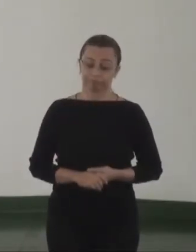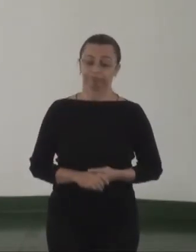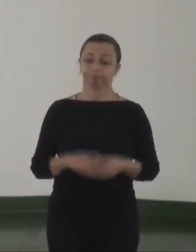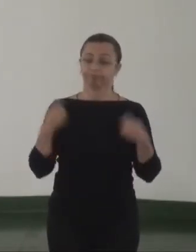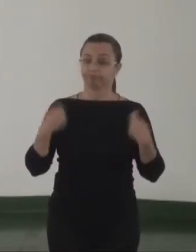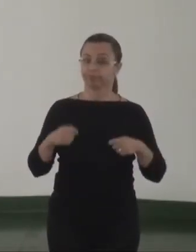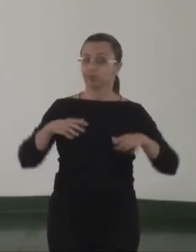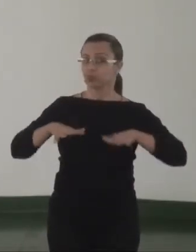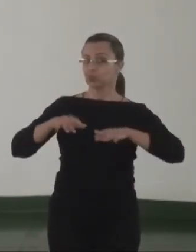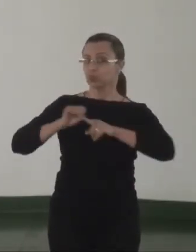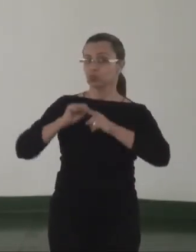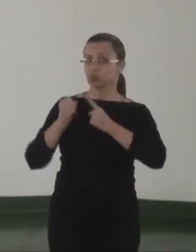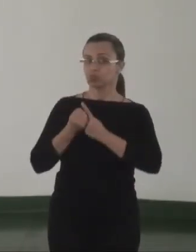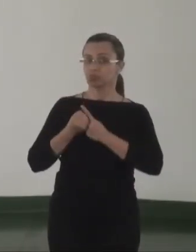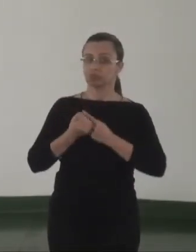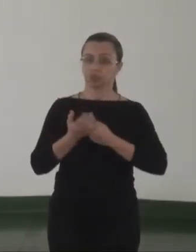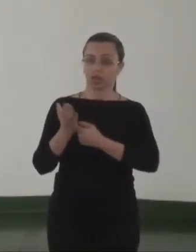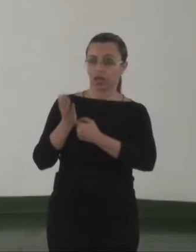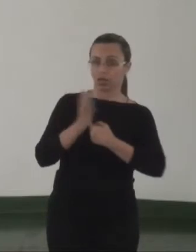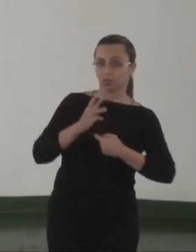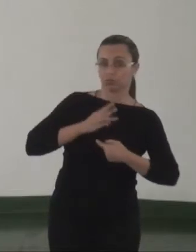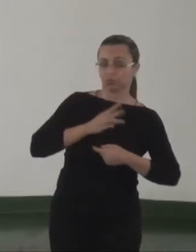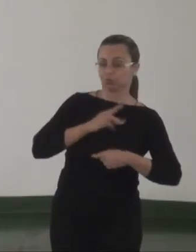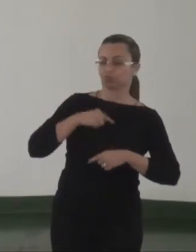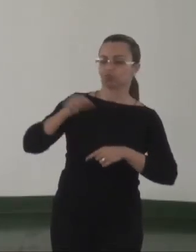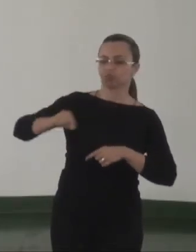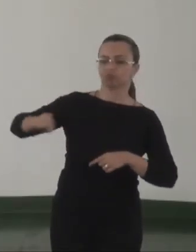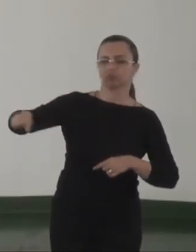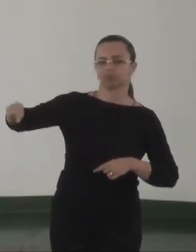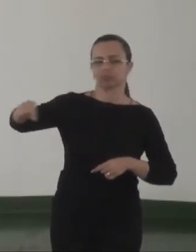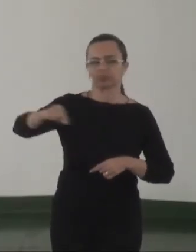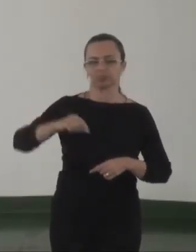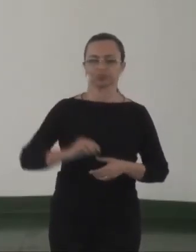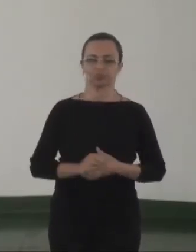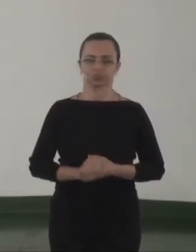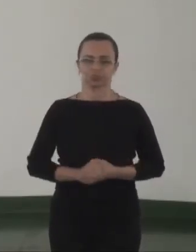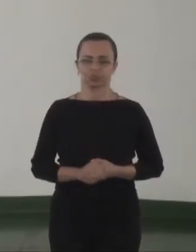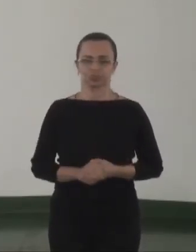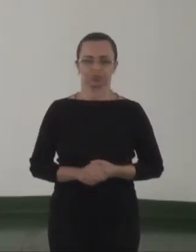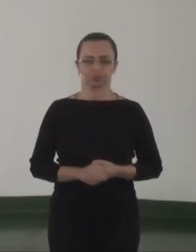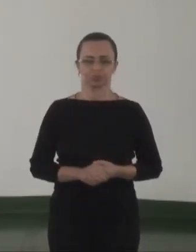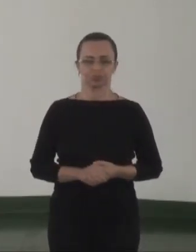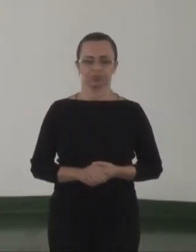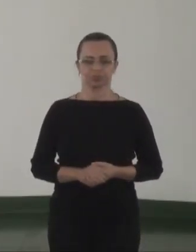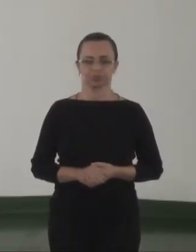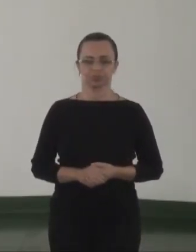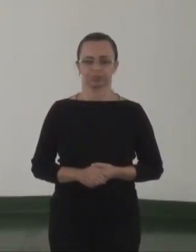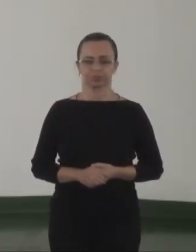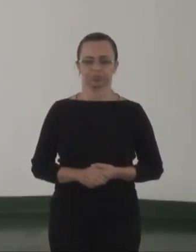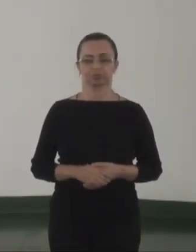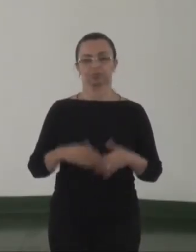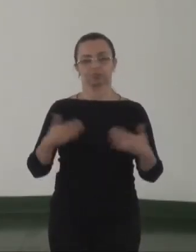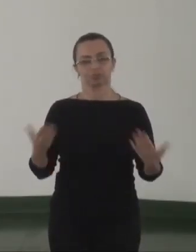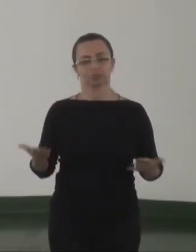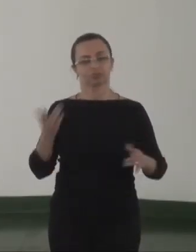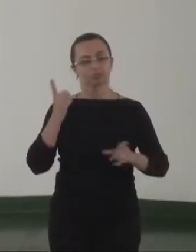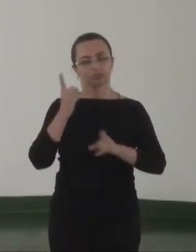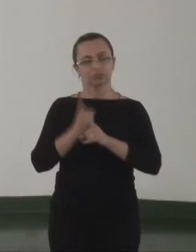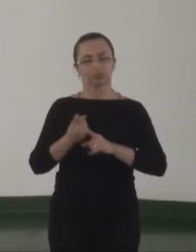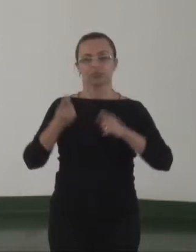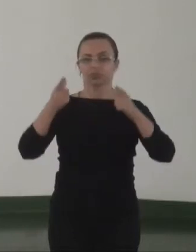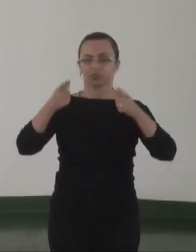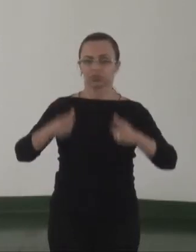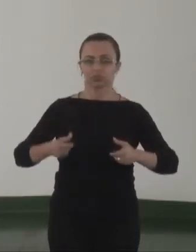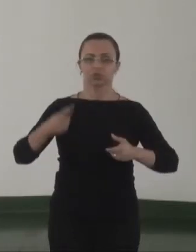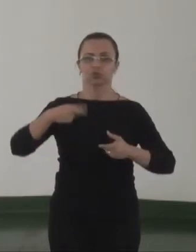precisa de movimentos sociais nos ajudando nessa parte. Enfim, encontros locais de